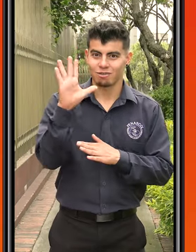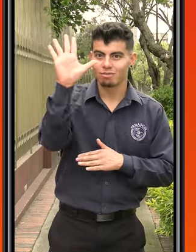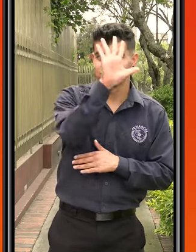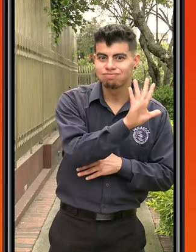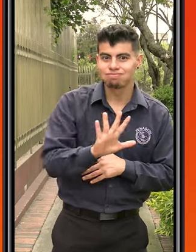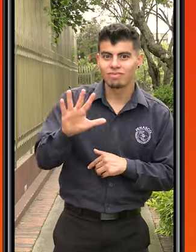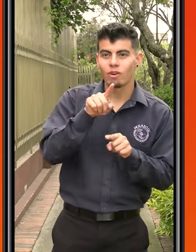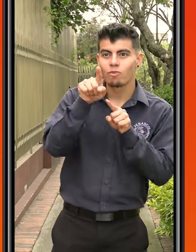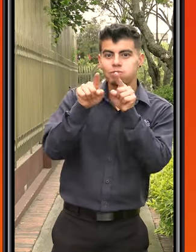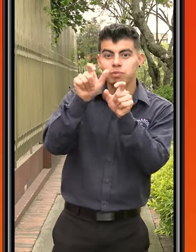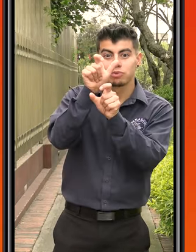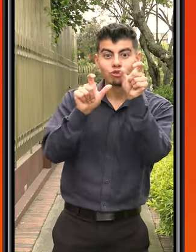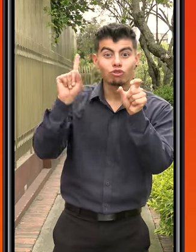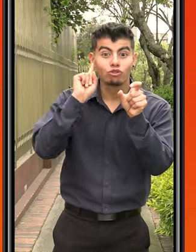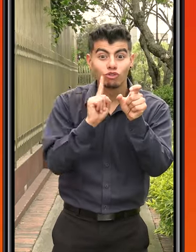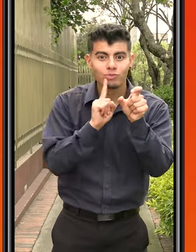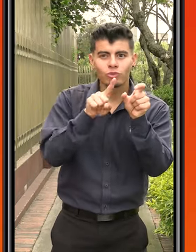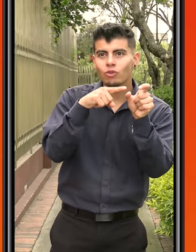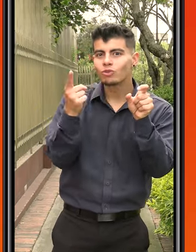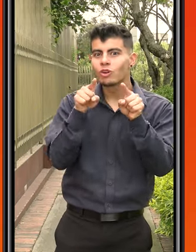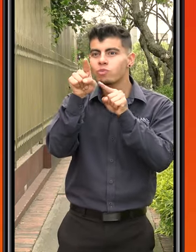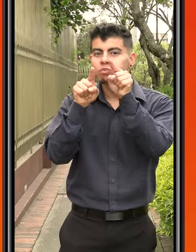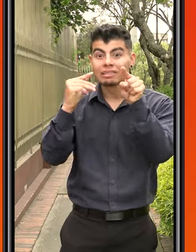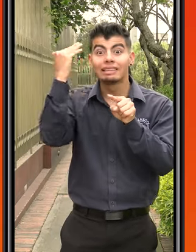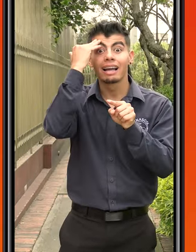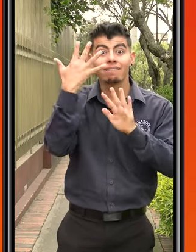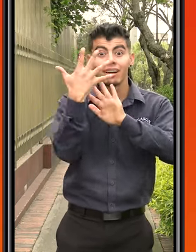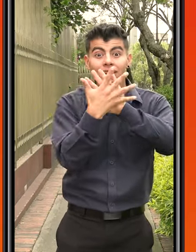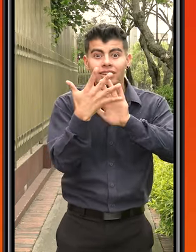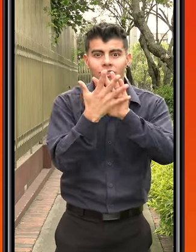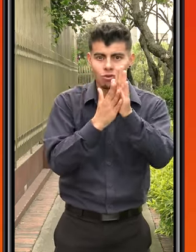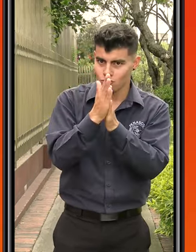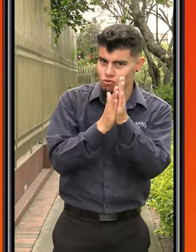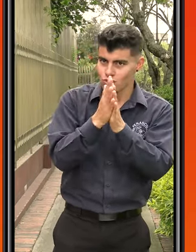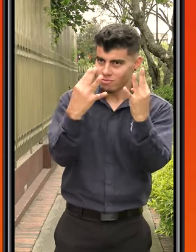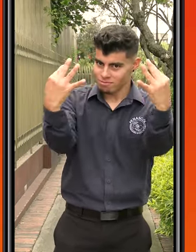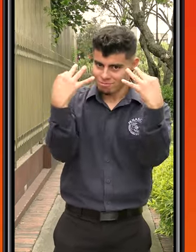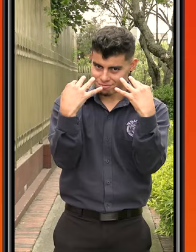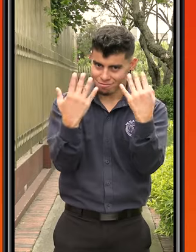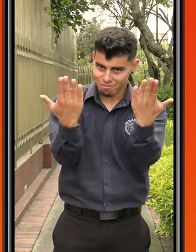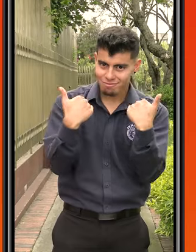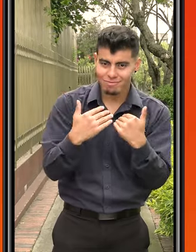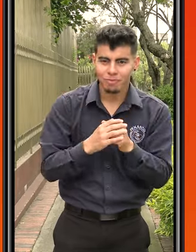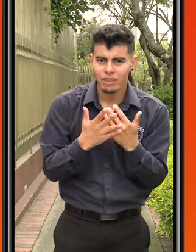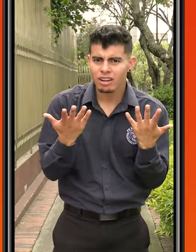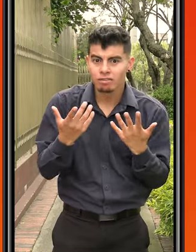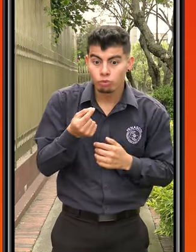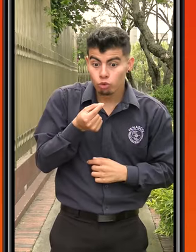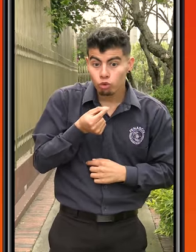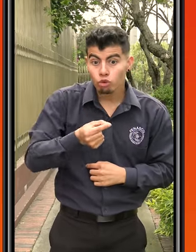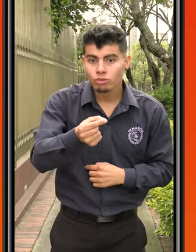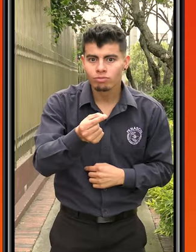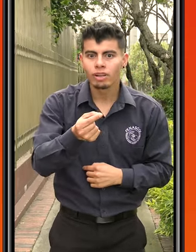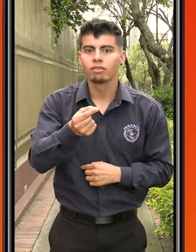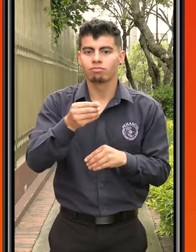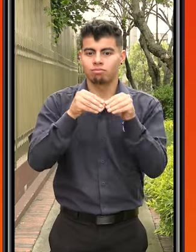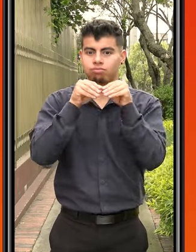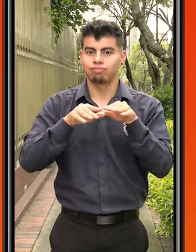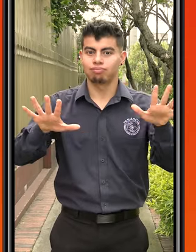Hola, personas sordas del país y personas que saben lengua de señas colombiana, fíjen su atención a este video que es para ustedes. Muy pronto realizaremos un en